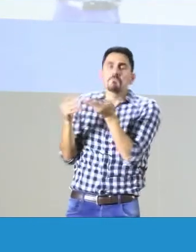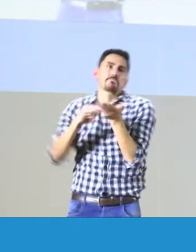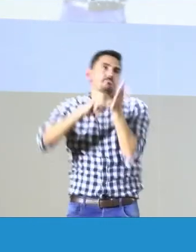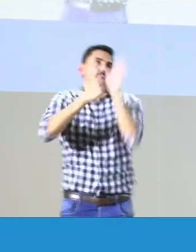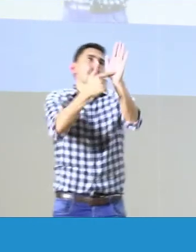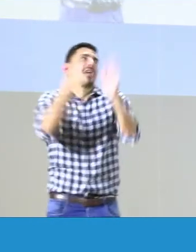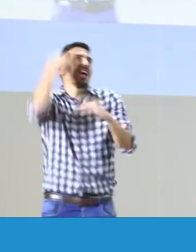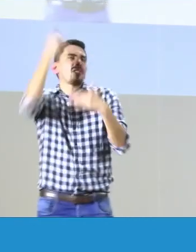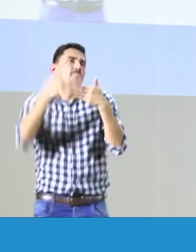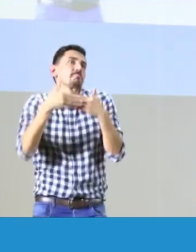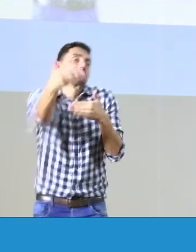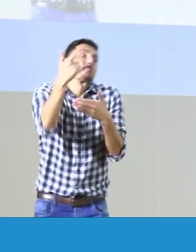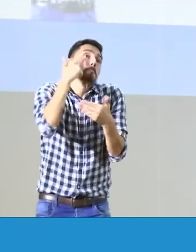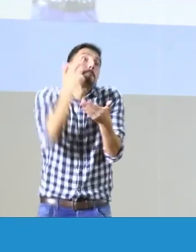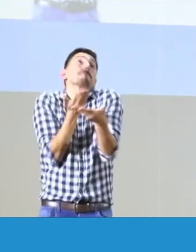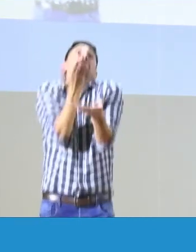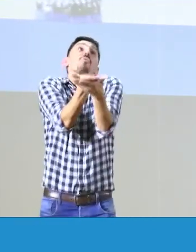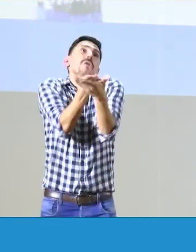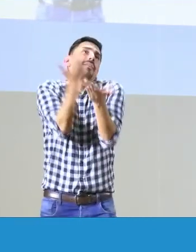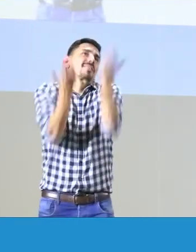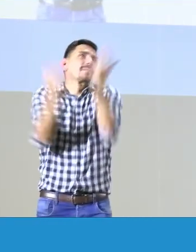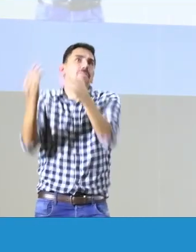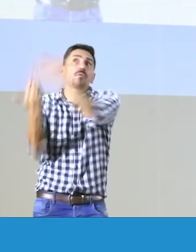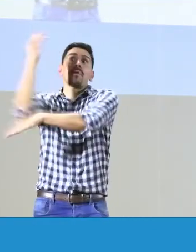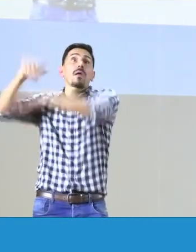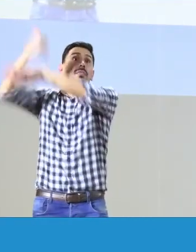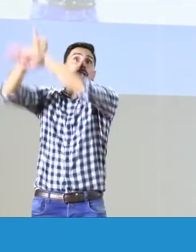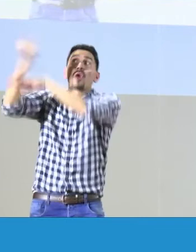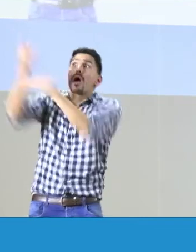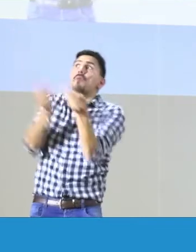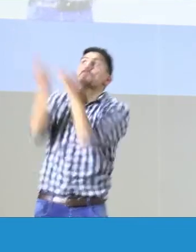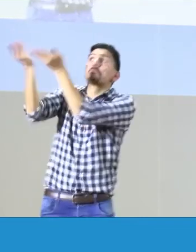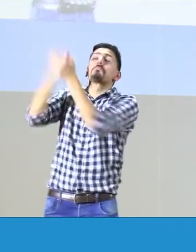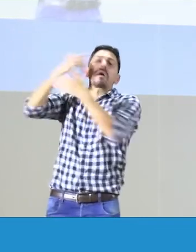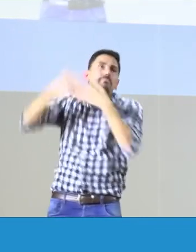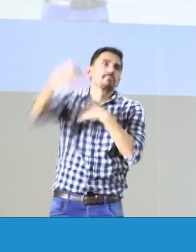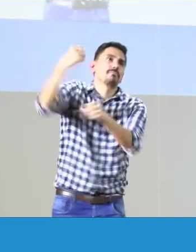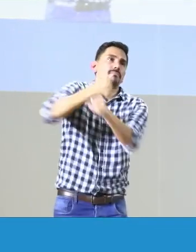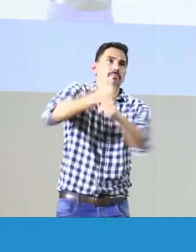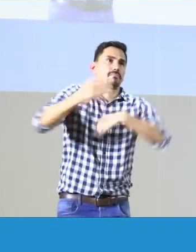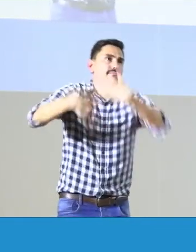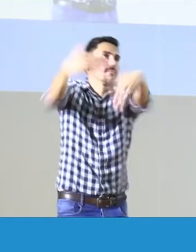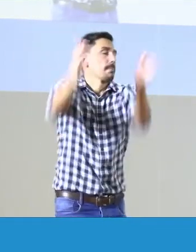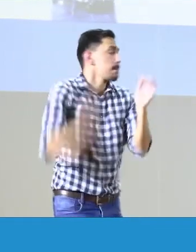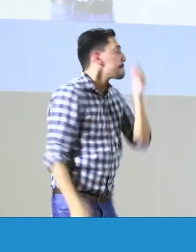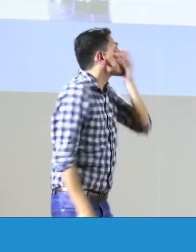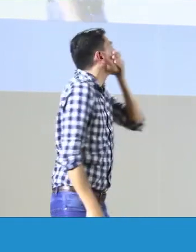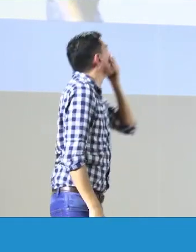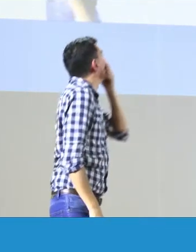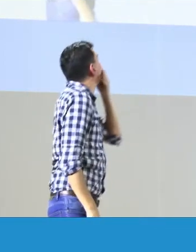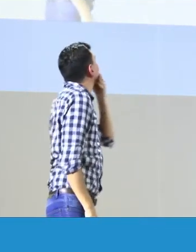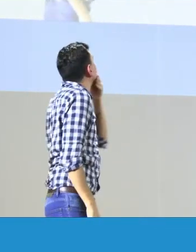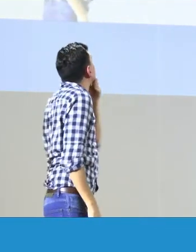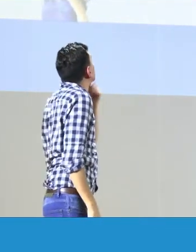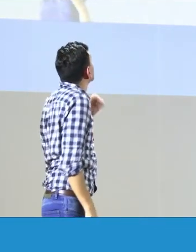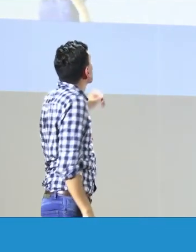Se ha pasado pues desde las diferentes dependencias del INSOR y es un planteamiento en el que se va a seguir trabajando.